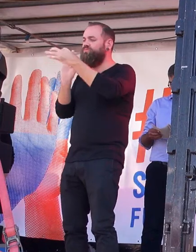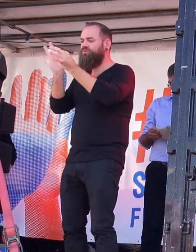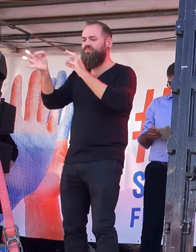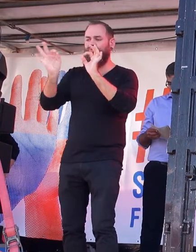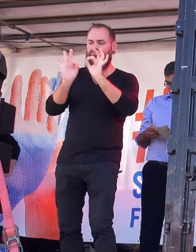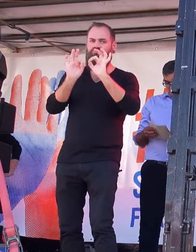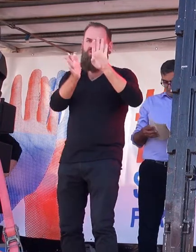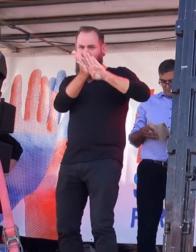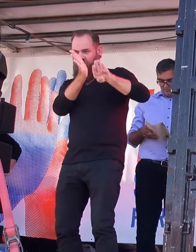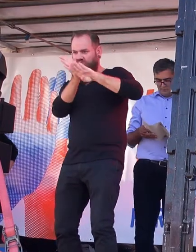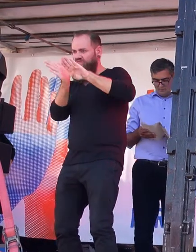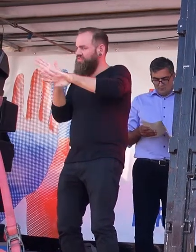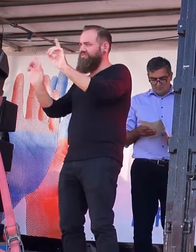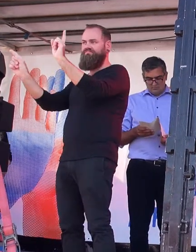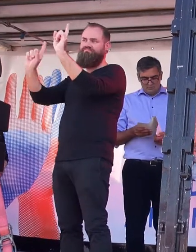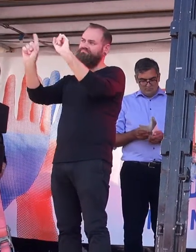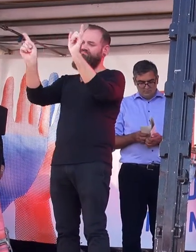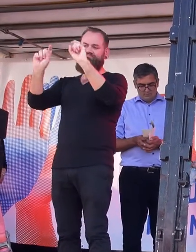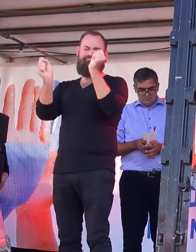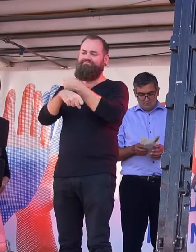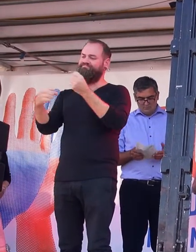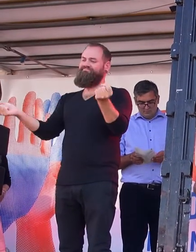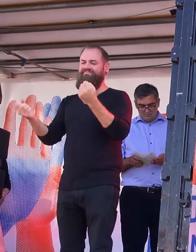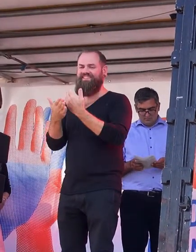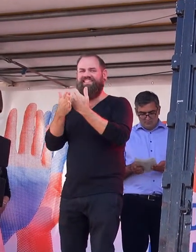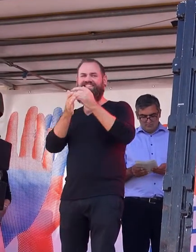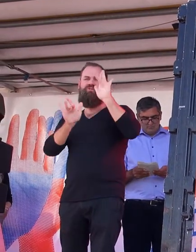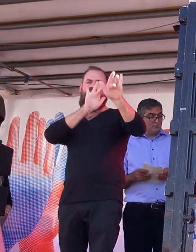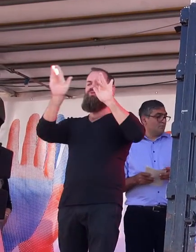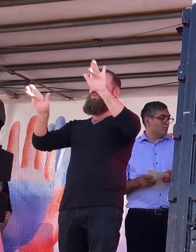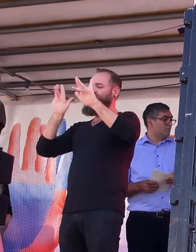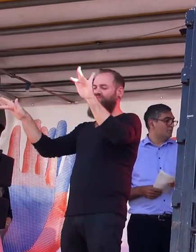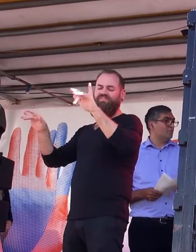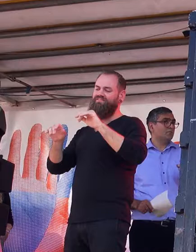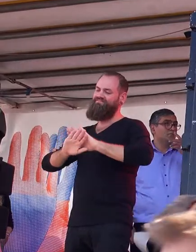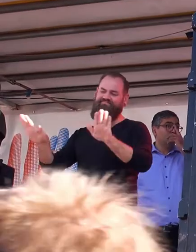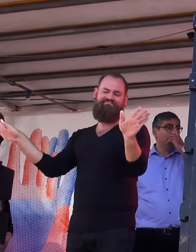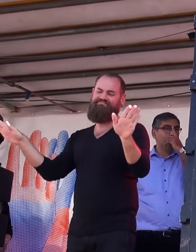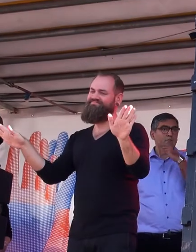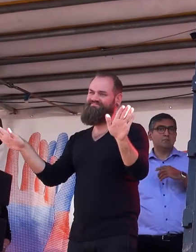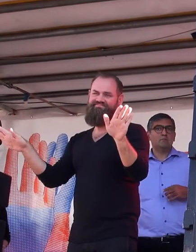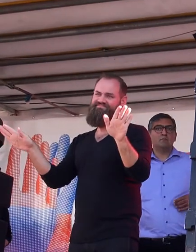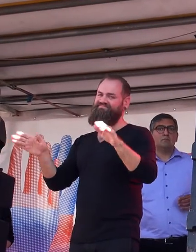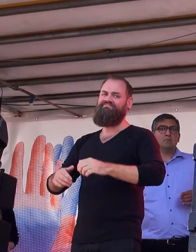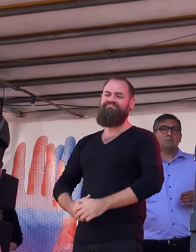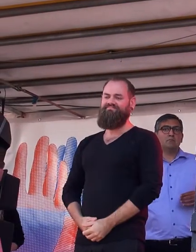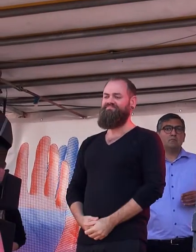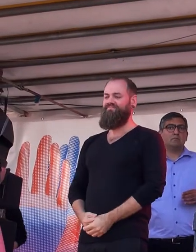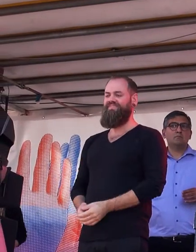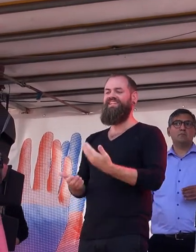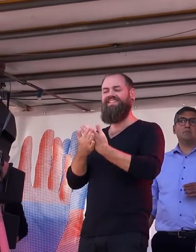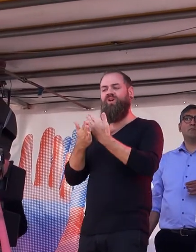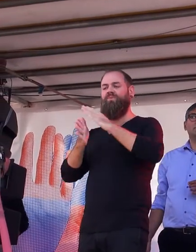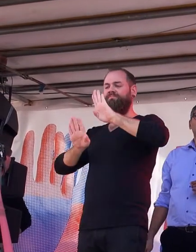weder durch Worte noch durch Taten. Deshalb sind alle Demokratinnen und Demokraten in der Pflicht, deutlich zu machen,